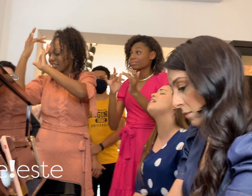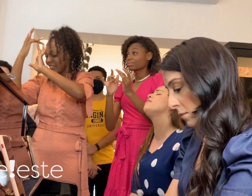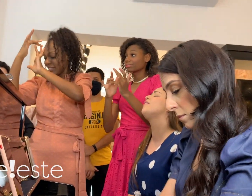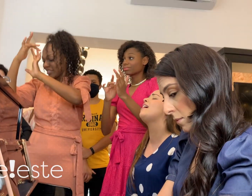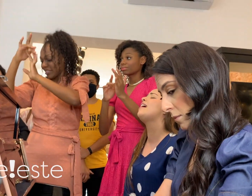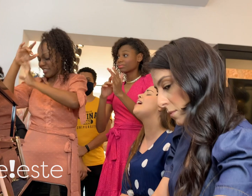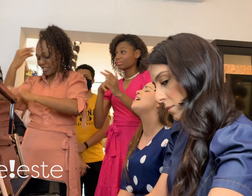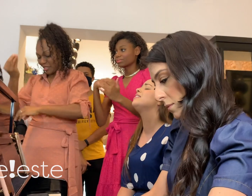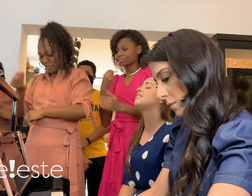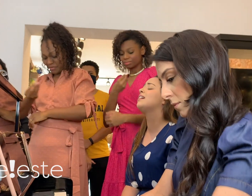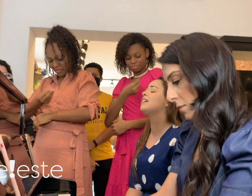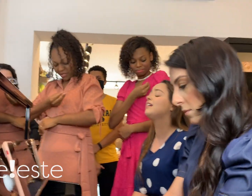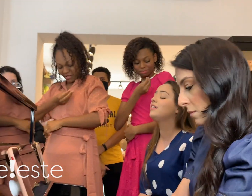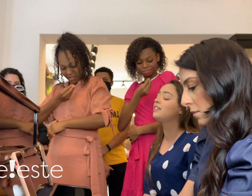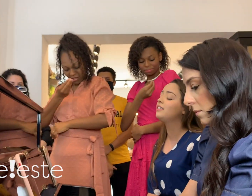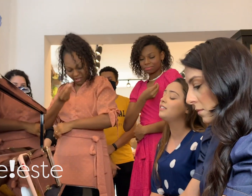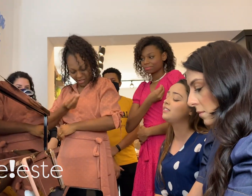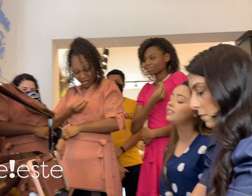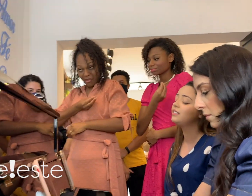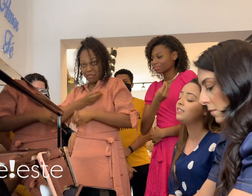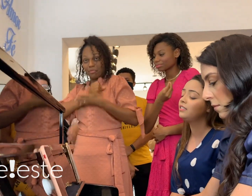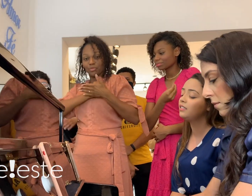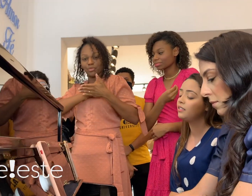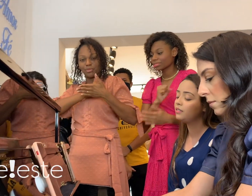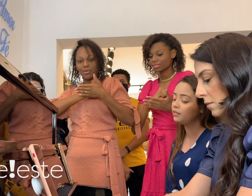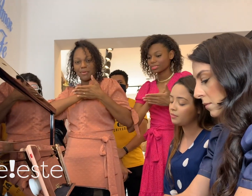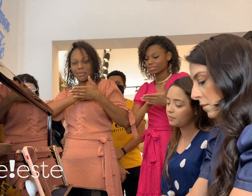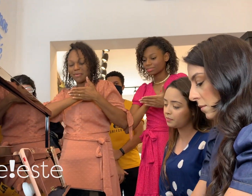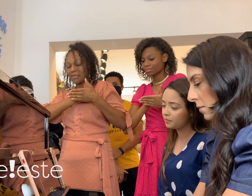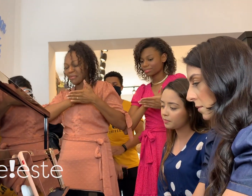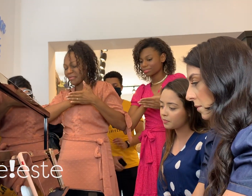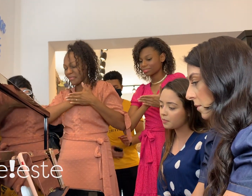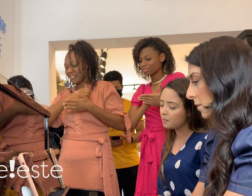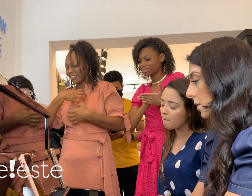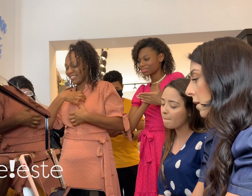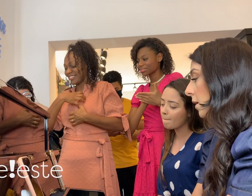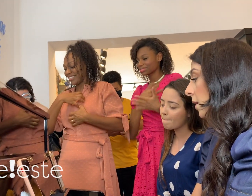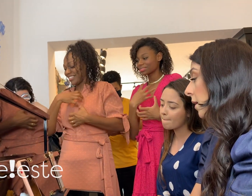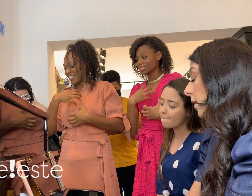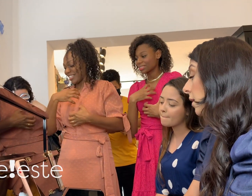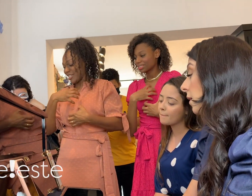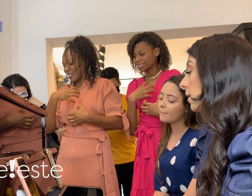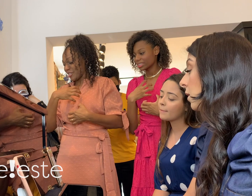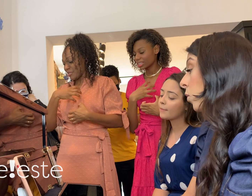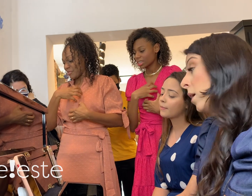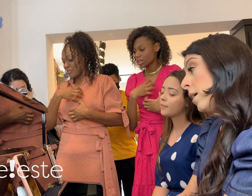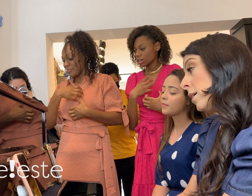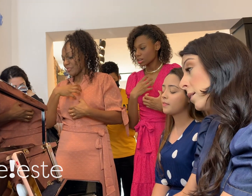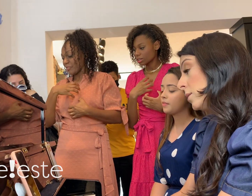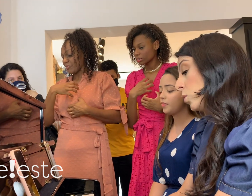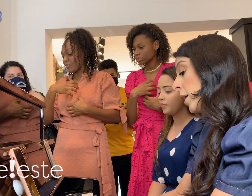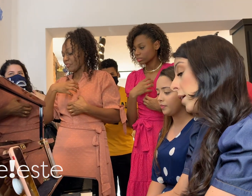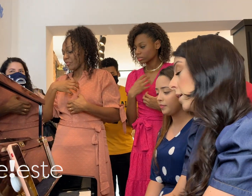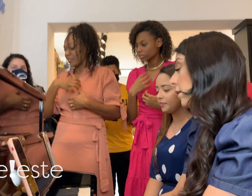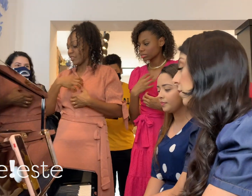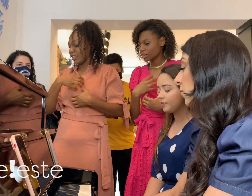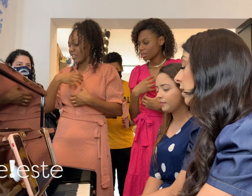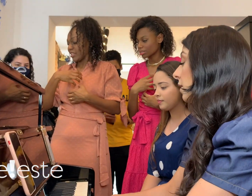vestei E quando enfim